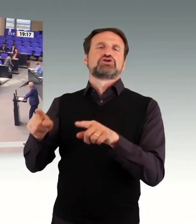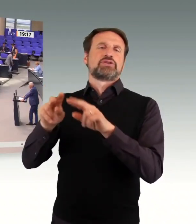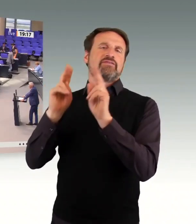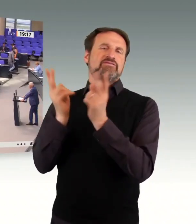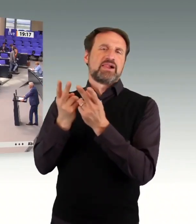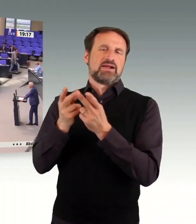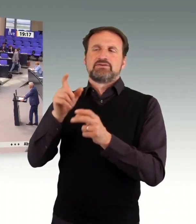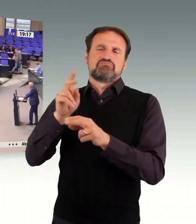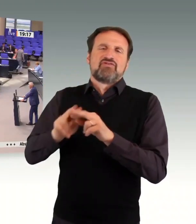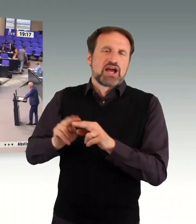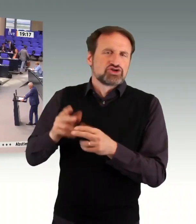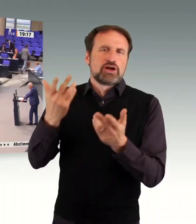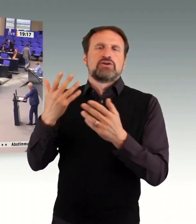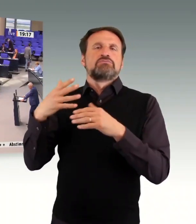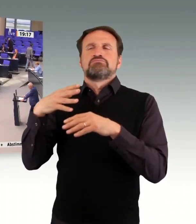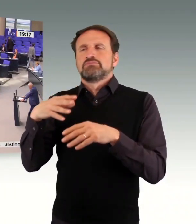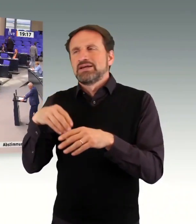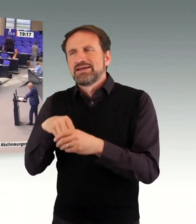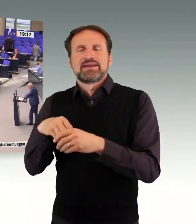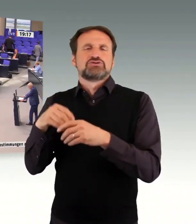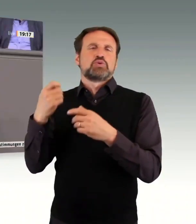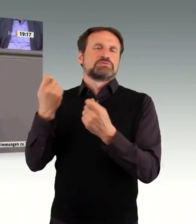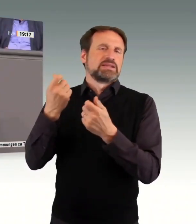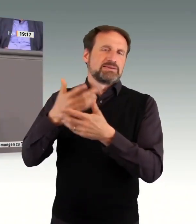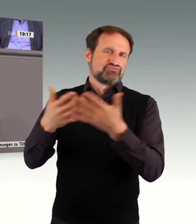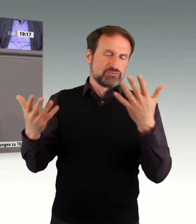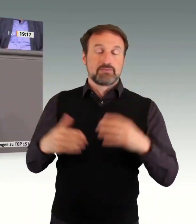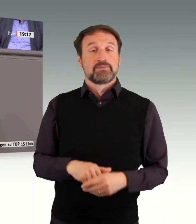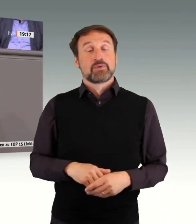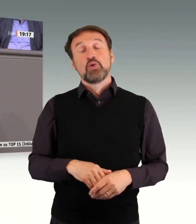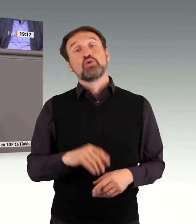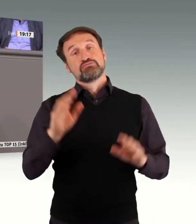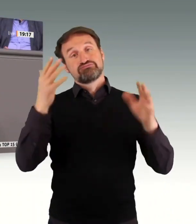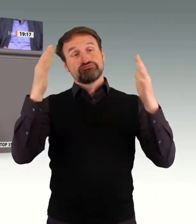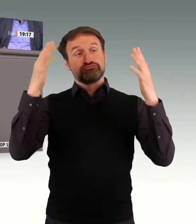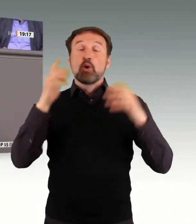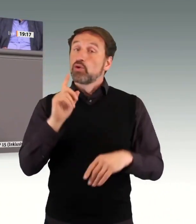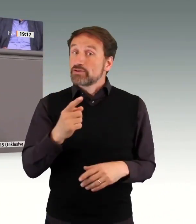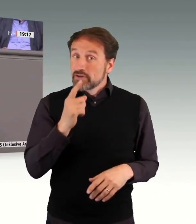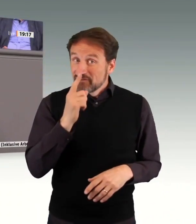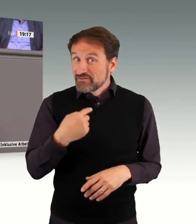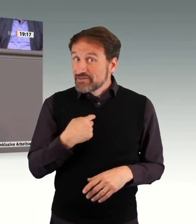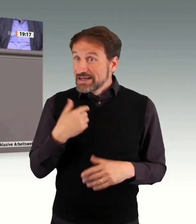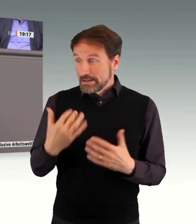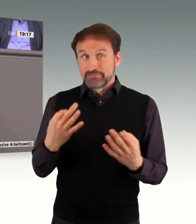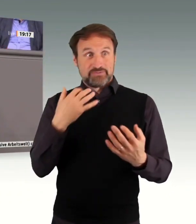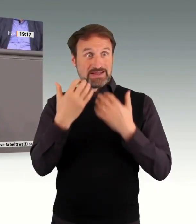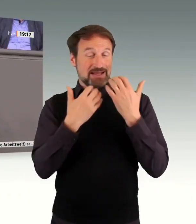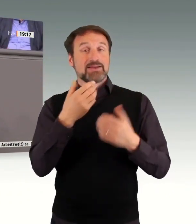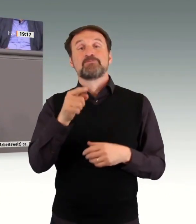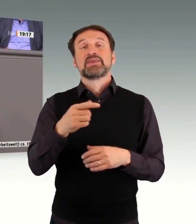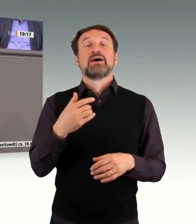Und wenn ich gerade dabei bin, der beruflichen Bildung, wenn sich irgendwo, bis auf die